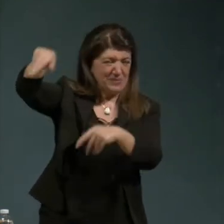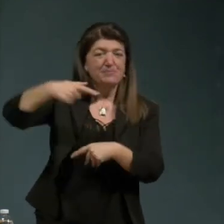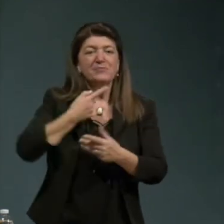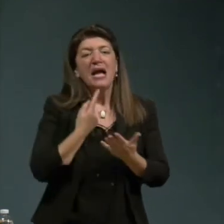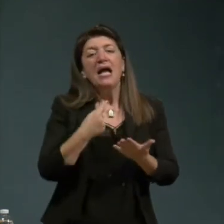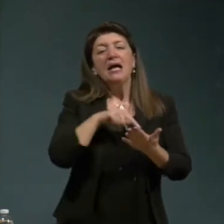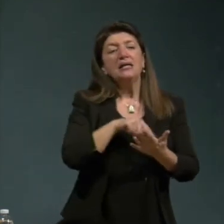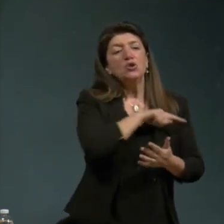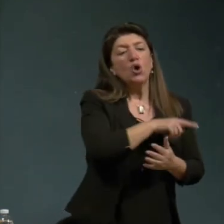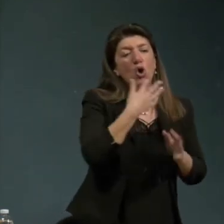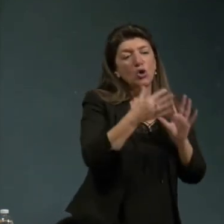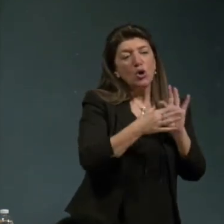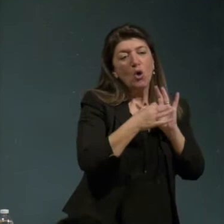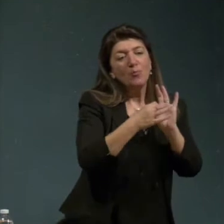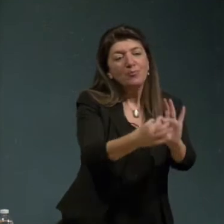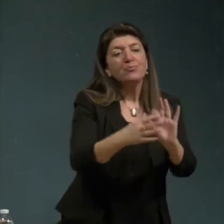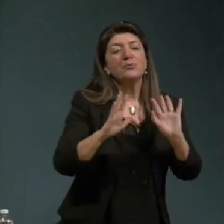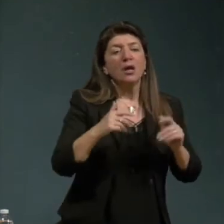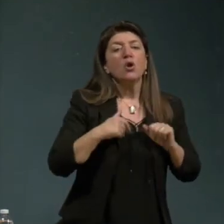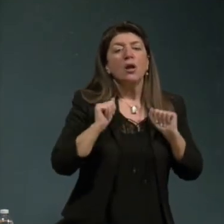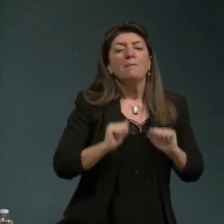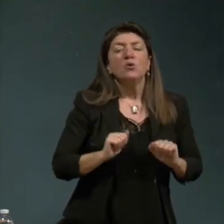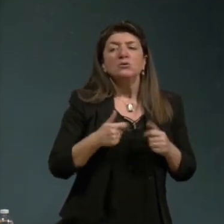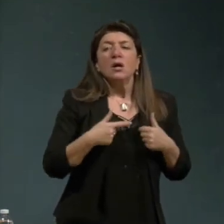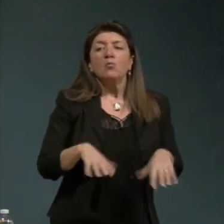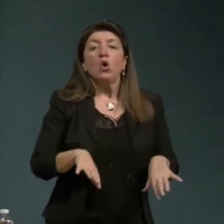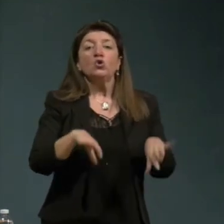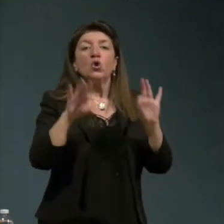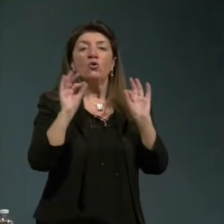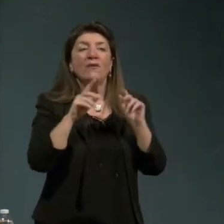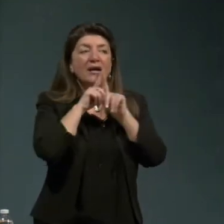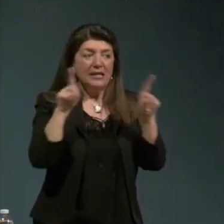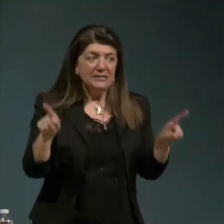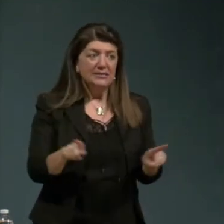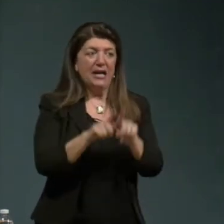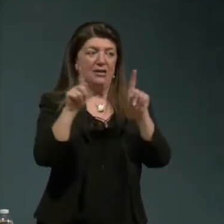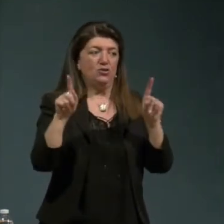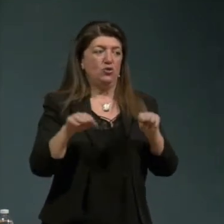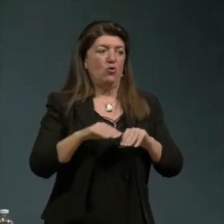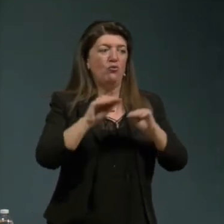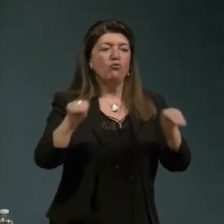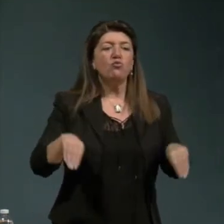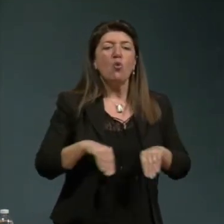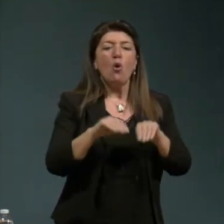trovare anche lo stesso vuoto dell